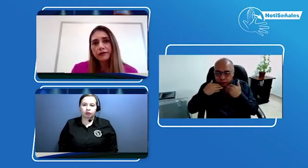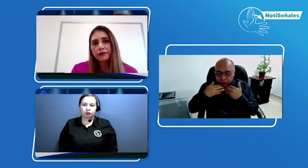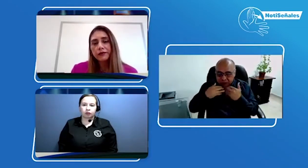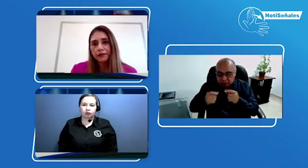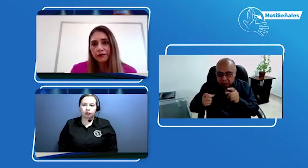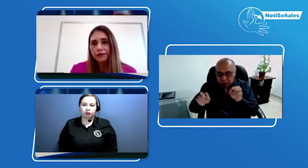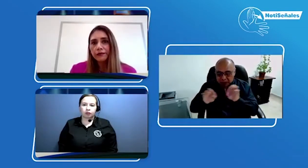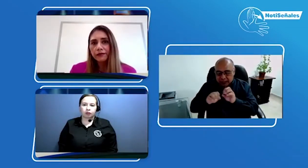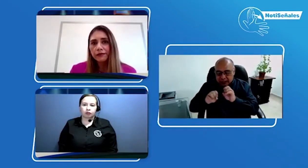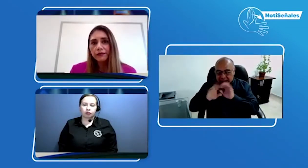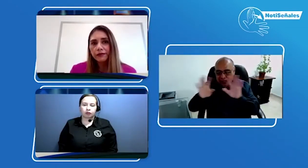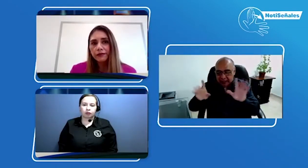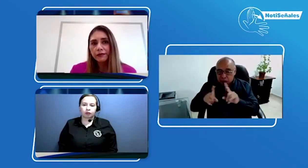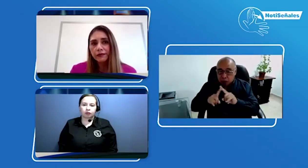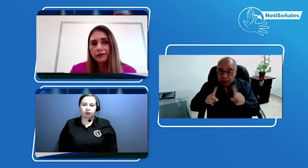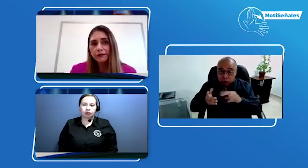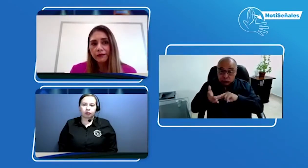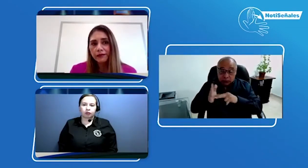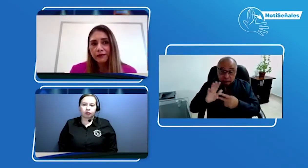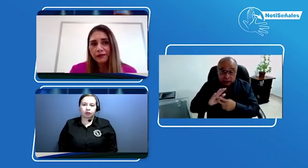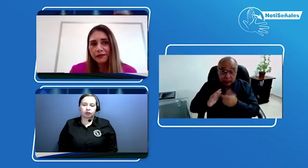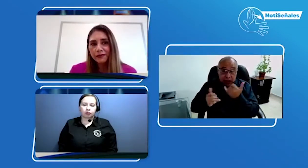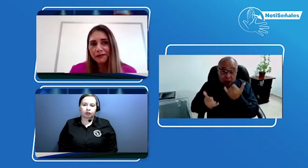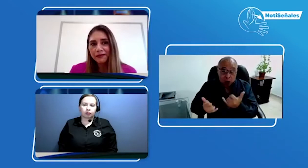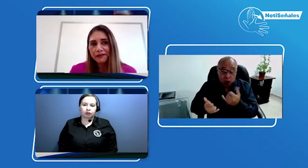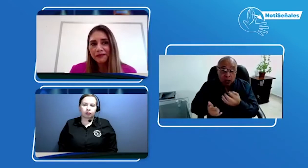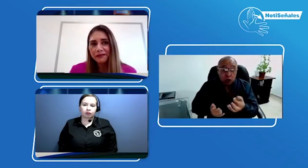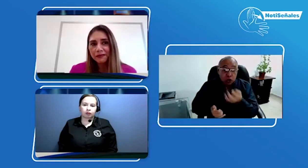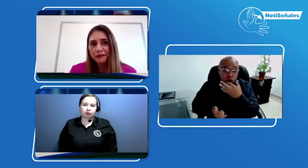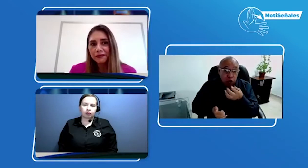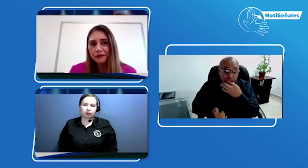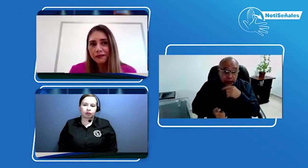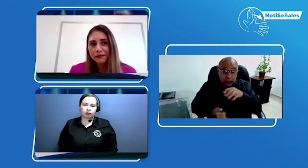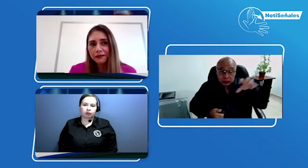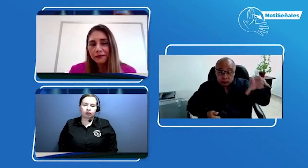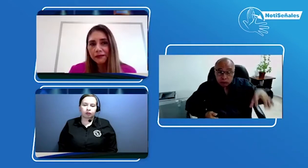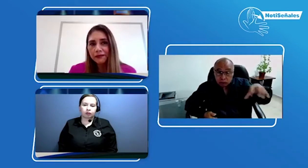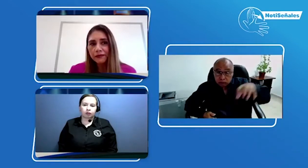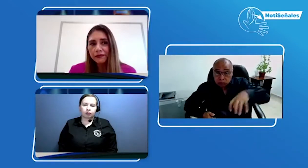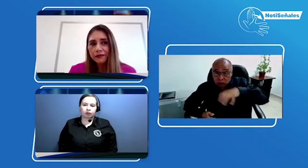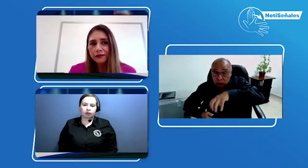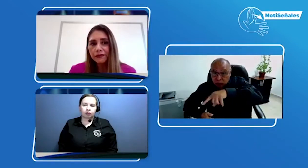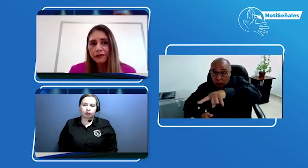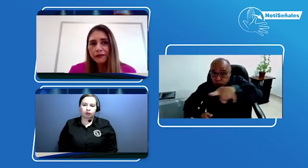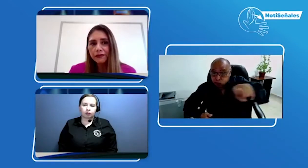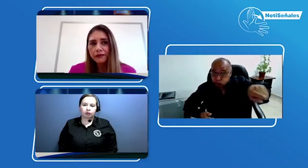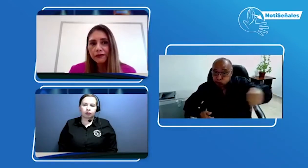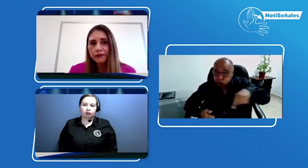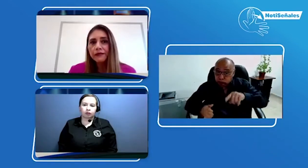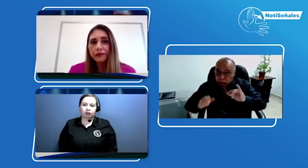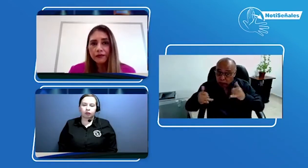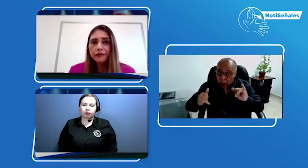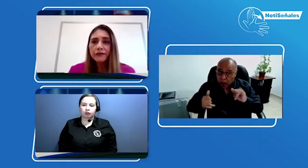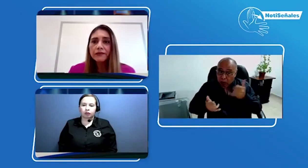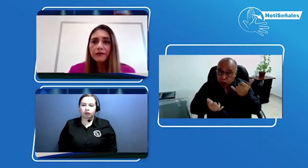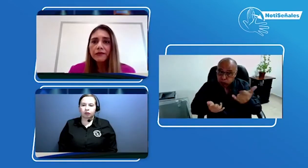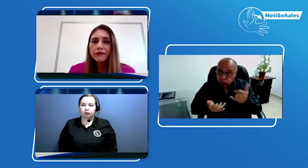O, por ejemplo, no sé si esto tuvo que ver tal vez con que la plataforma en ese momento no contaba con internet o qué pudo haber sido, ¿no?